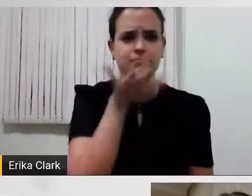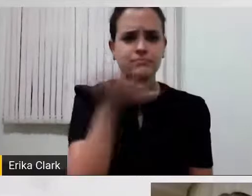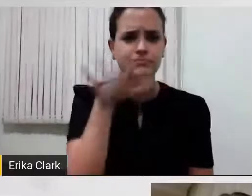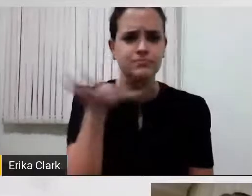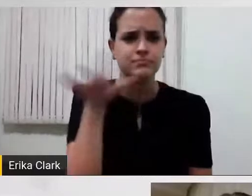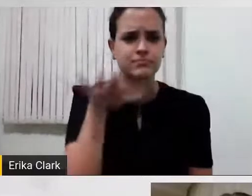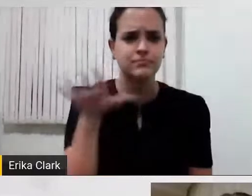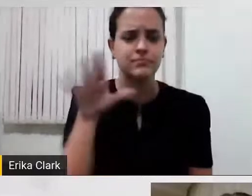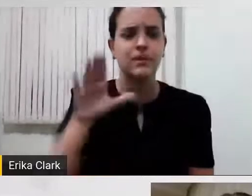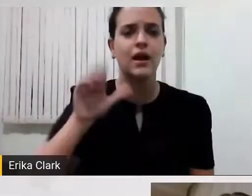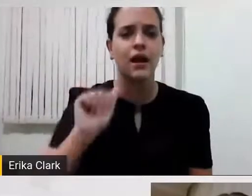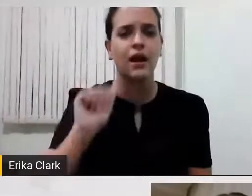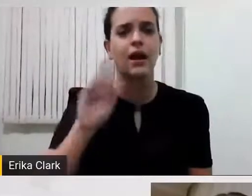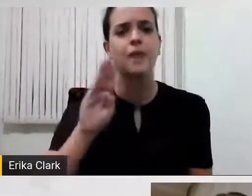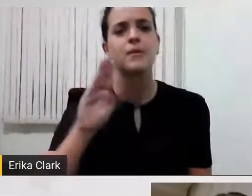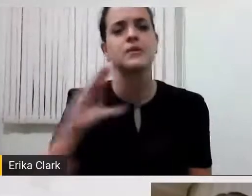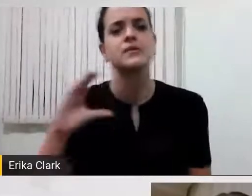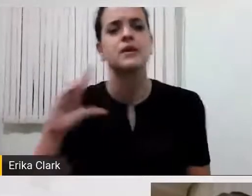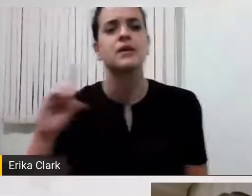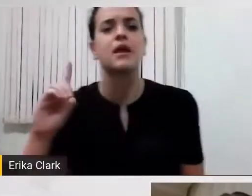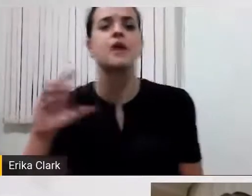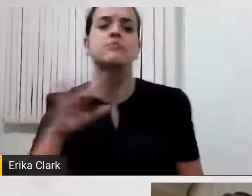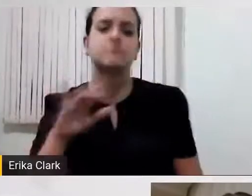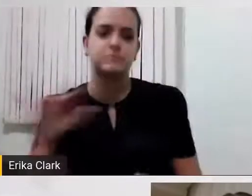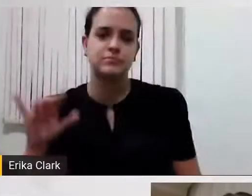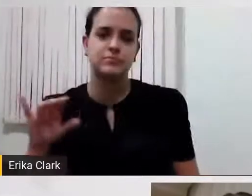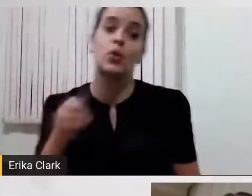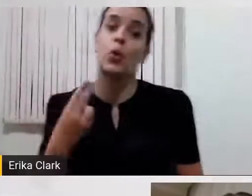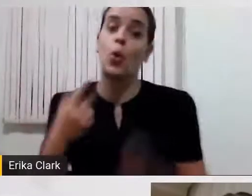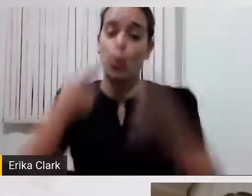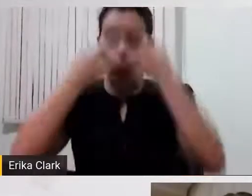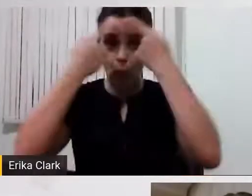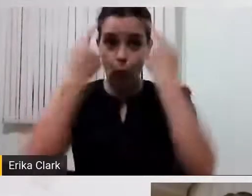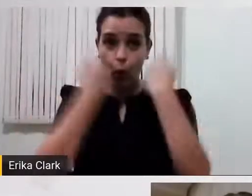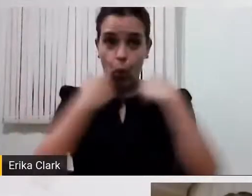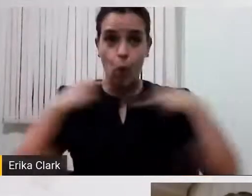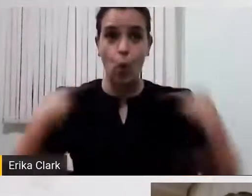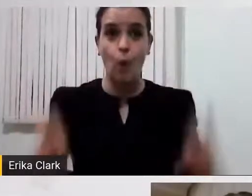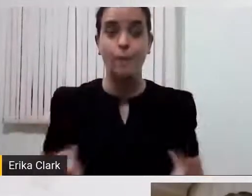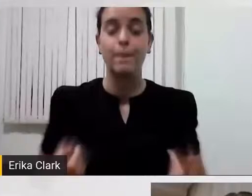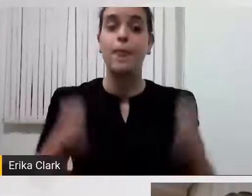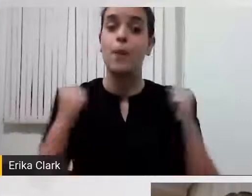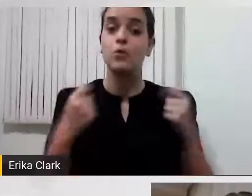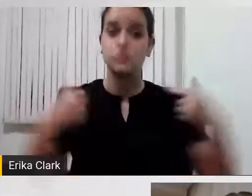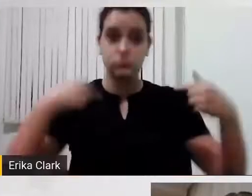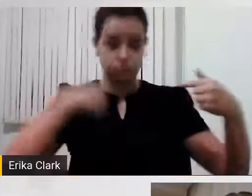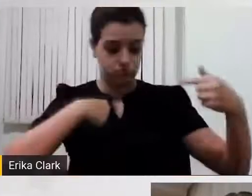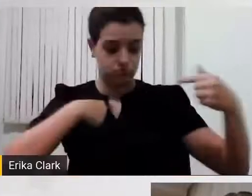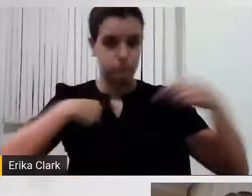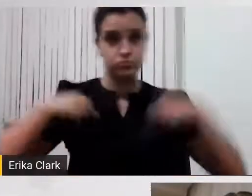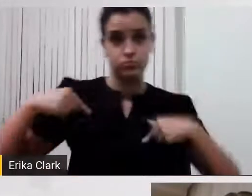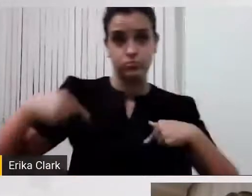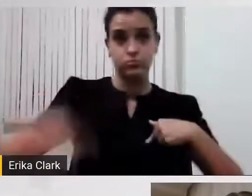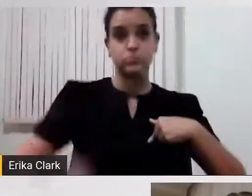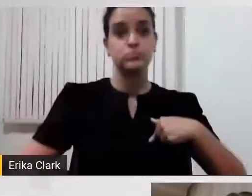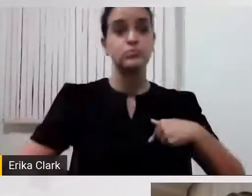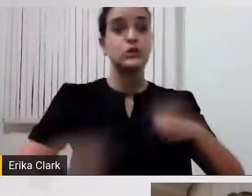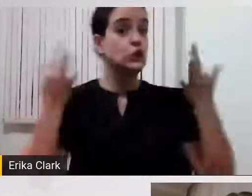ou eu tenho o desenho de um corpo humano, onde eu posso apontar a parte do corpo e dizer se eu tenho dor, e